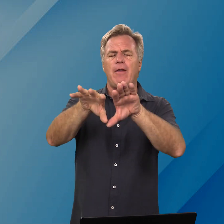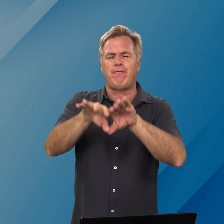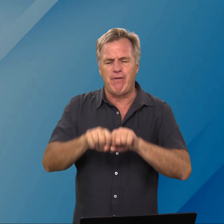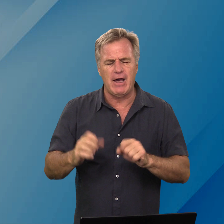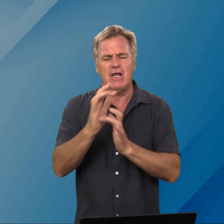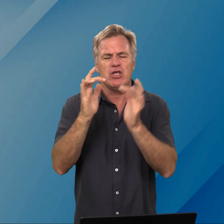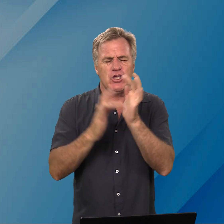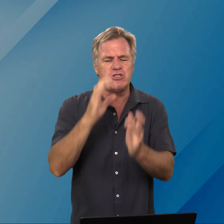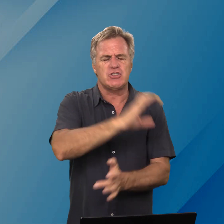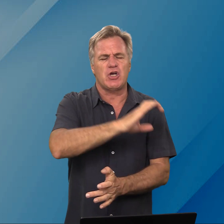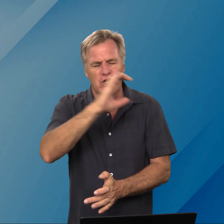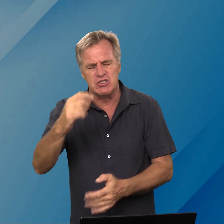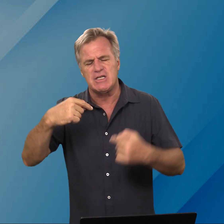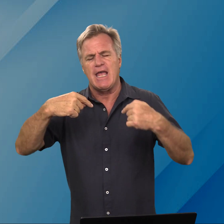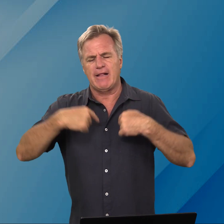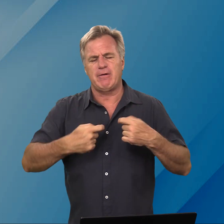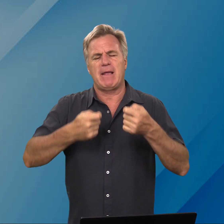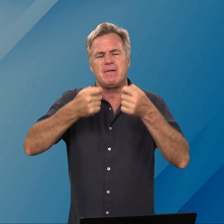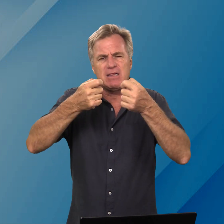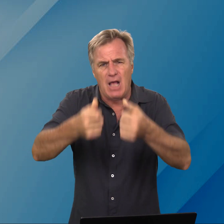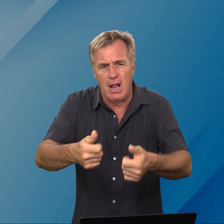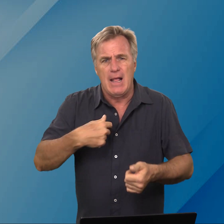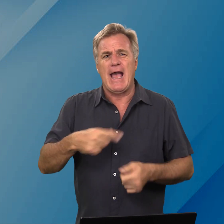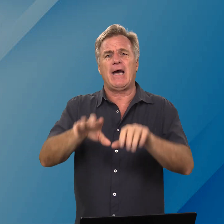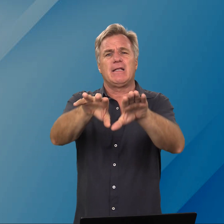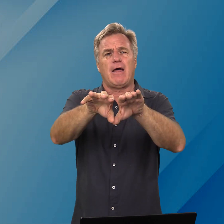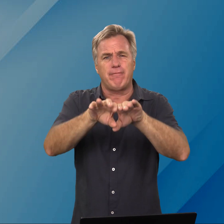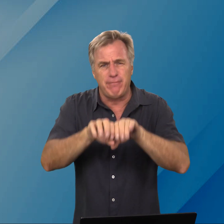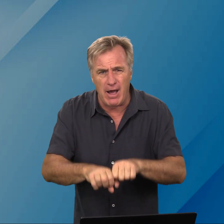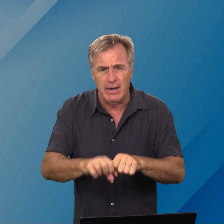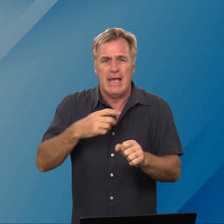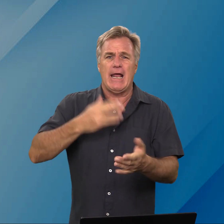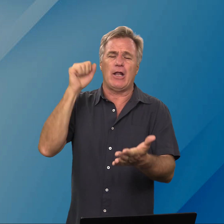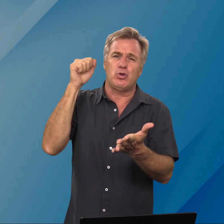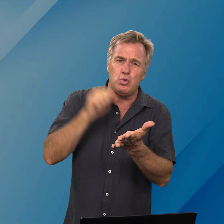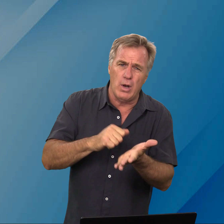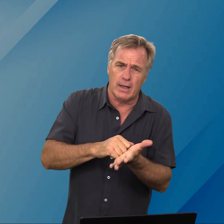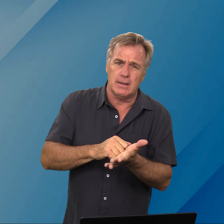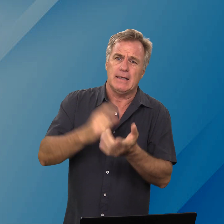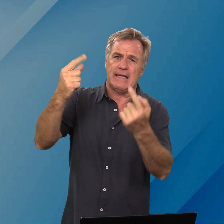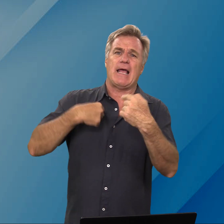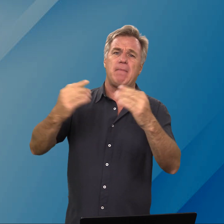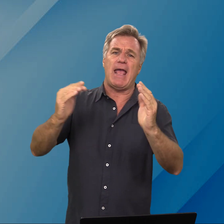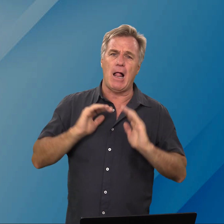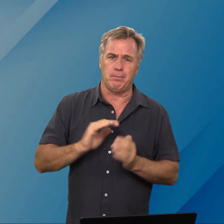aanvaar Jesus Christus het vir my betaal en gaan dit aanvaar en hy gaan toelaat dat hy my help